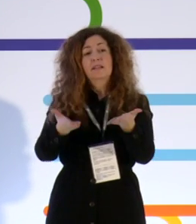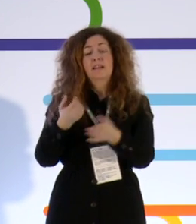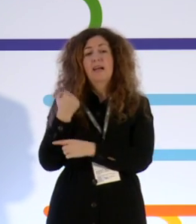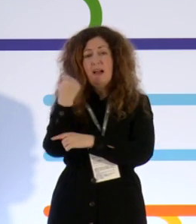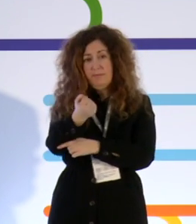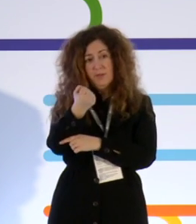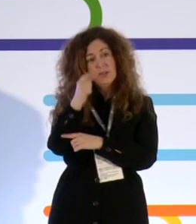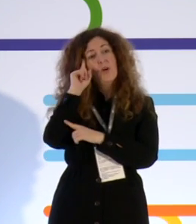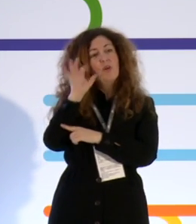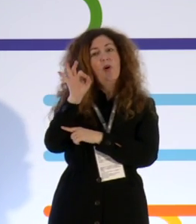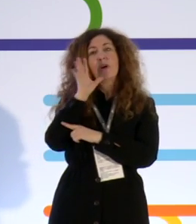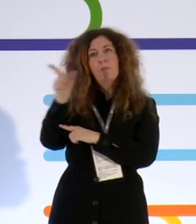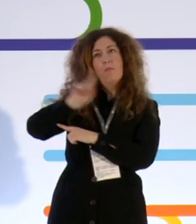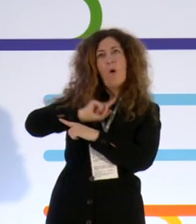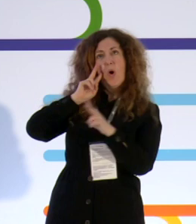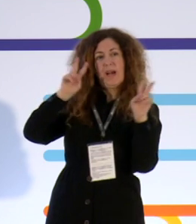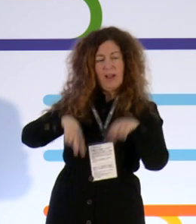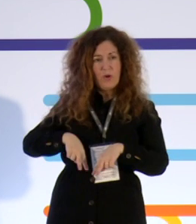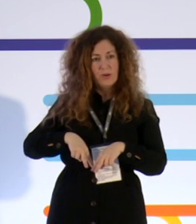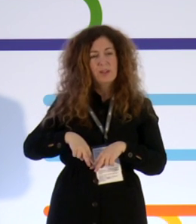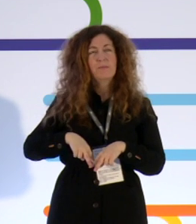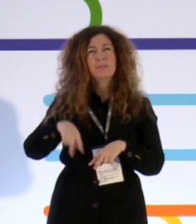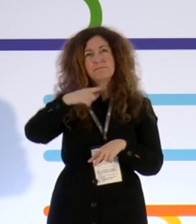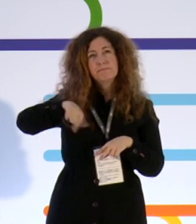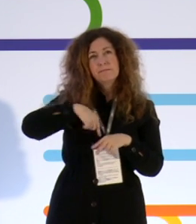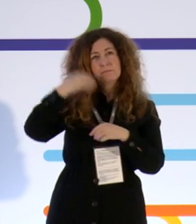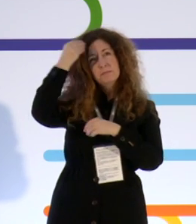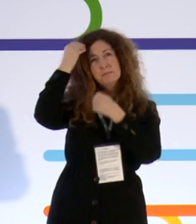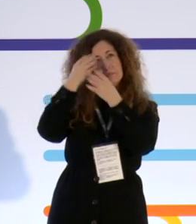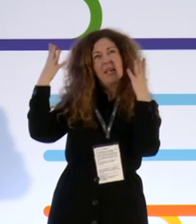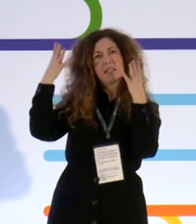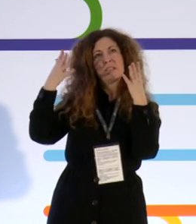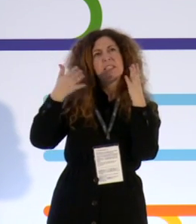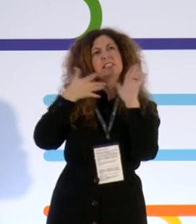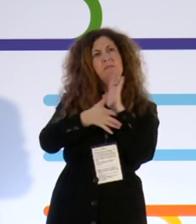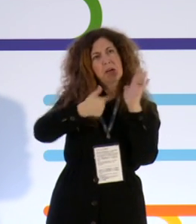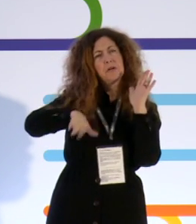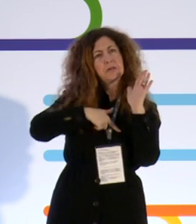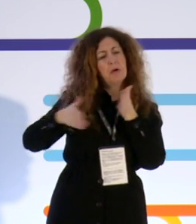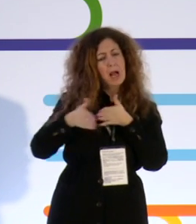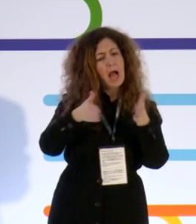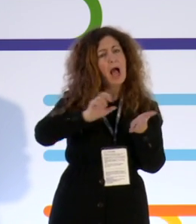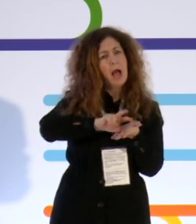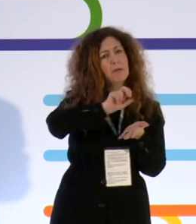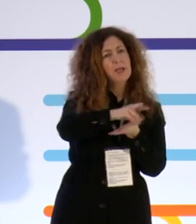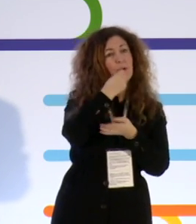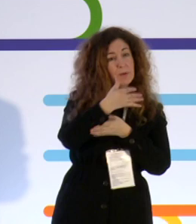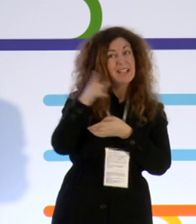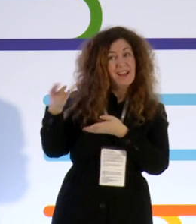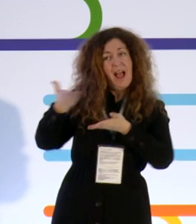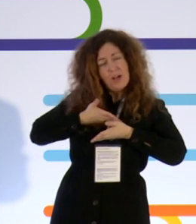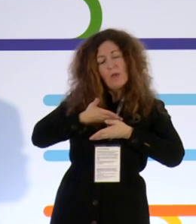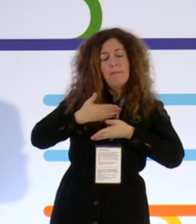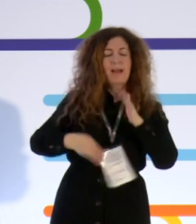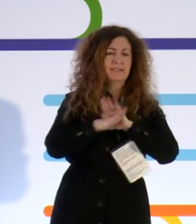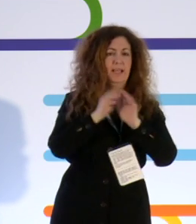recibimos con este reconocimiento nos hace pensar que vamos en el buen camino y nos estimula, sin lugar a dudas, para seguir